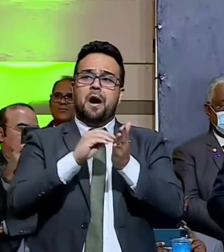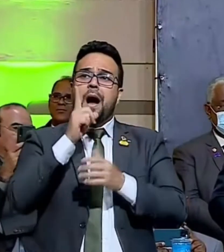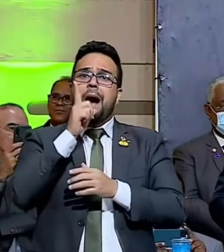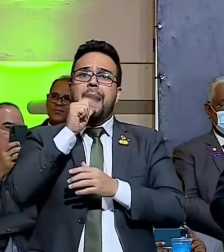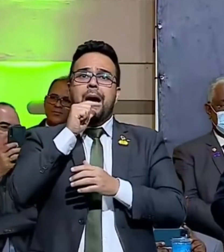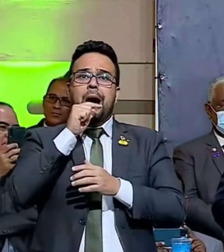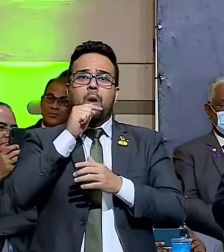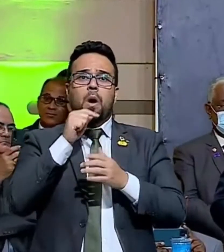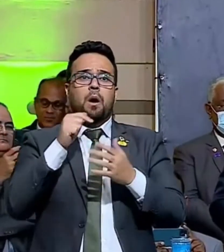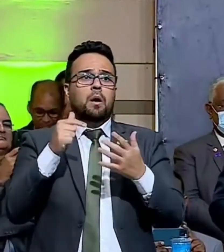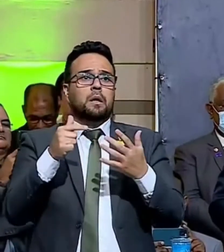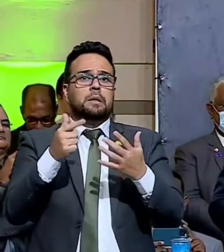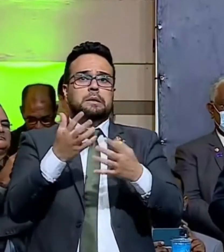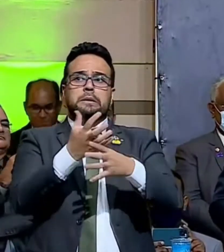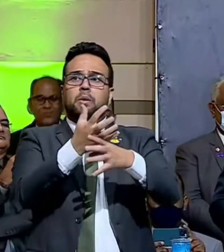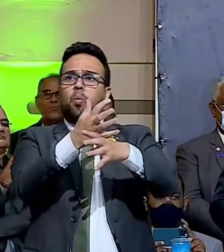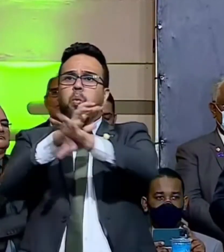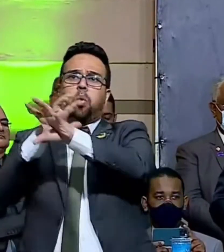história do Brasil.